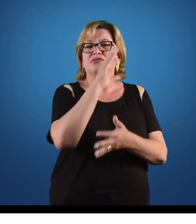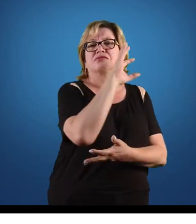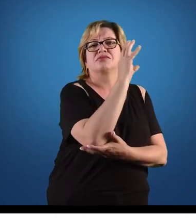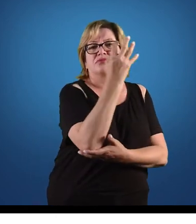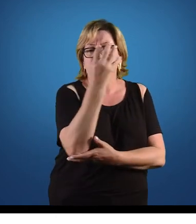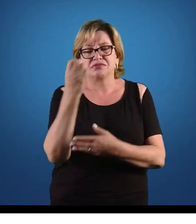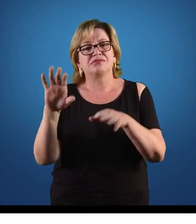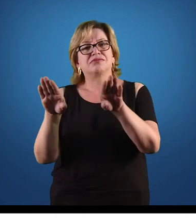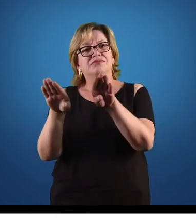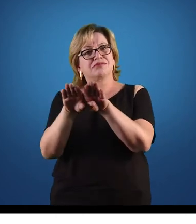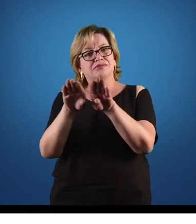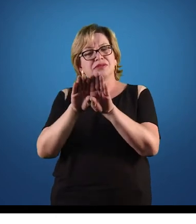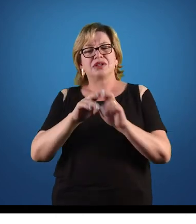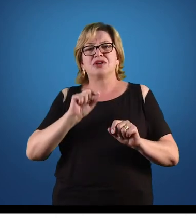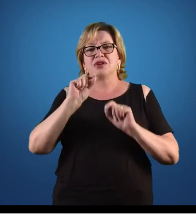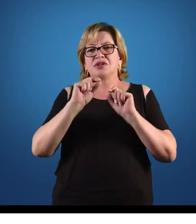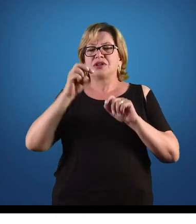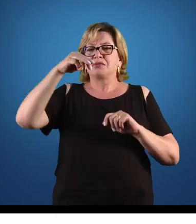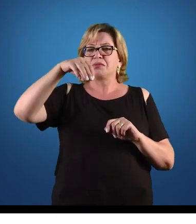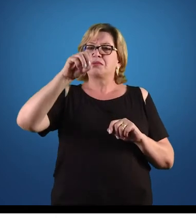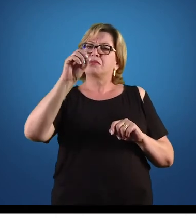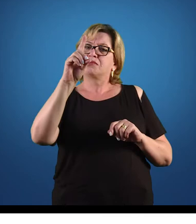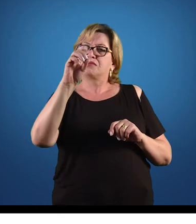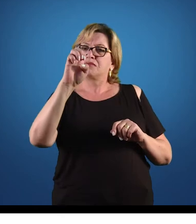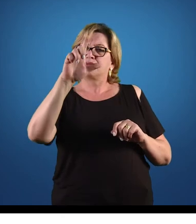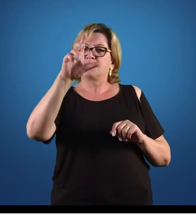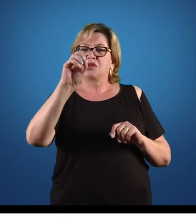Então, o nosso modelo aqui, né,